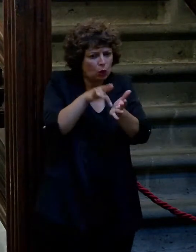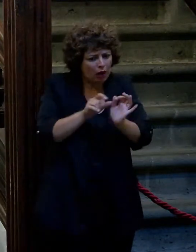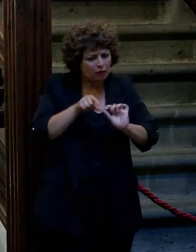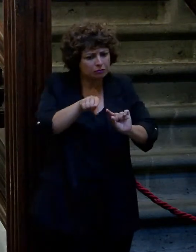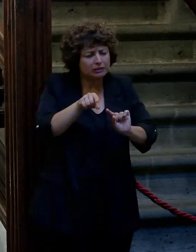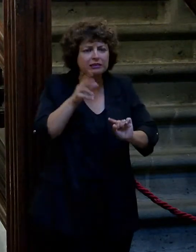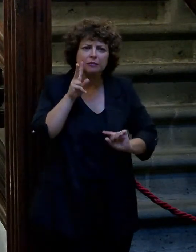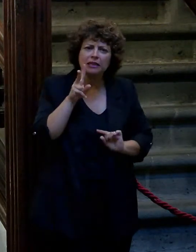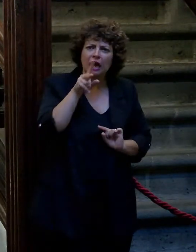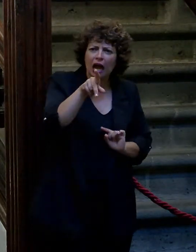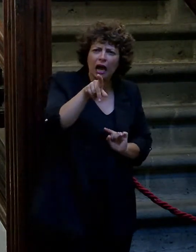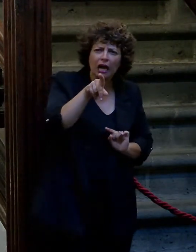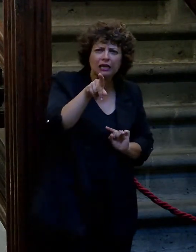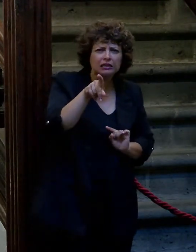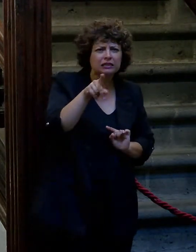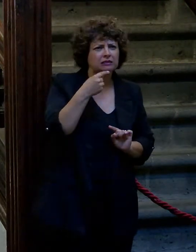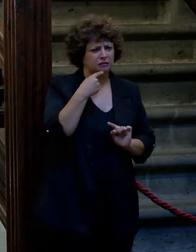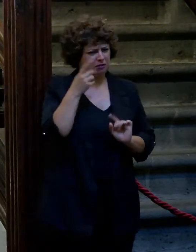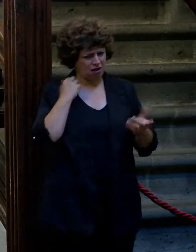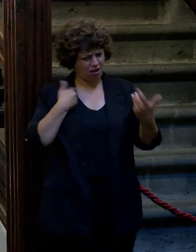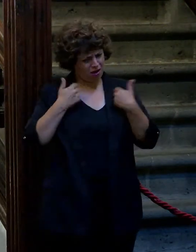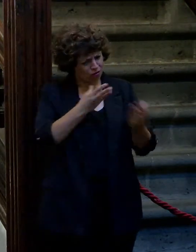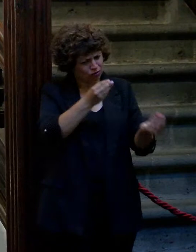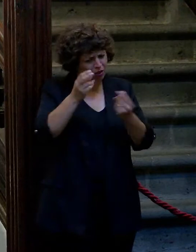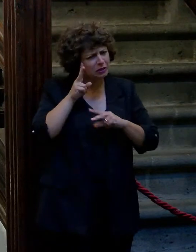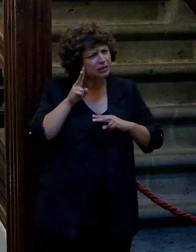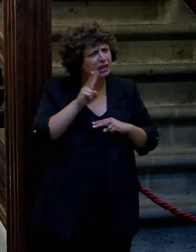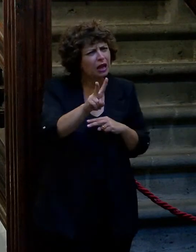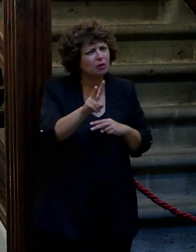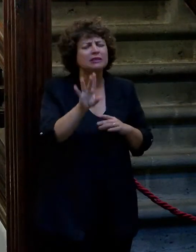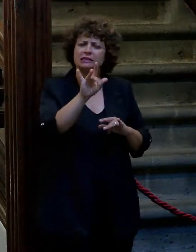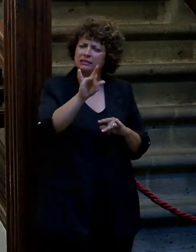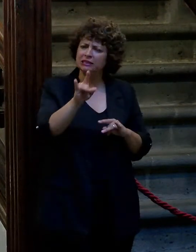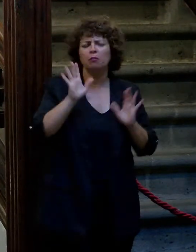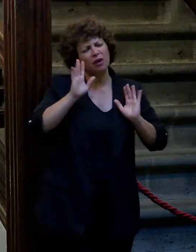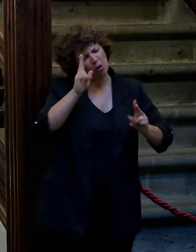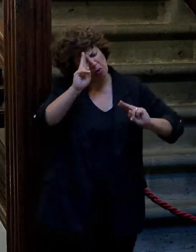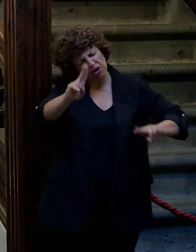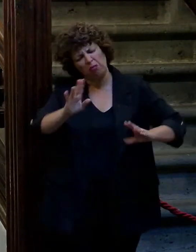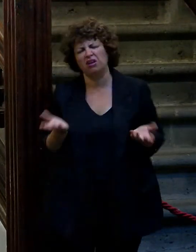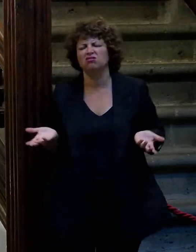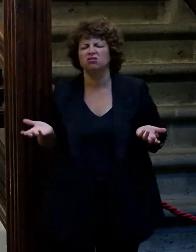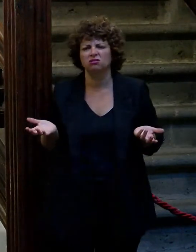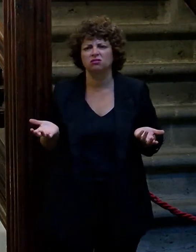decía mira que están poniendo la ventana en la izquierda pero ya la hemos visto muchas veces y decía sí mujer pero por respeto